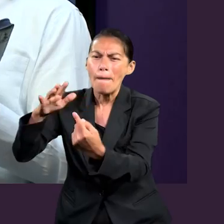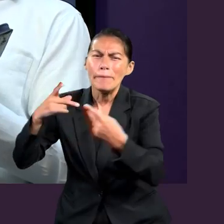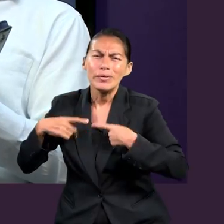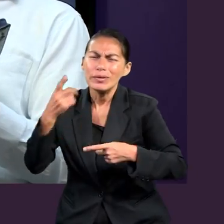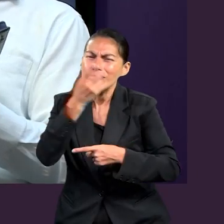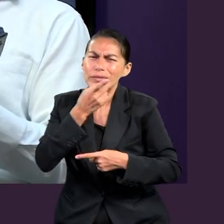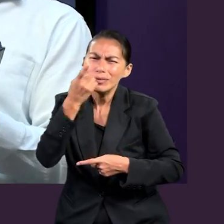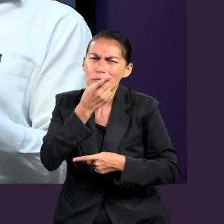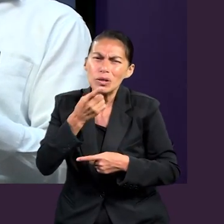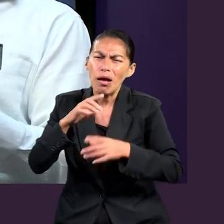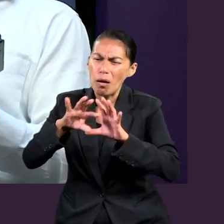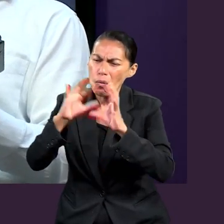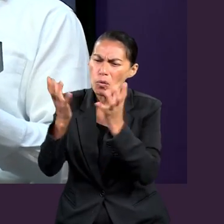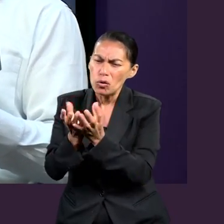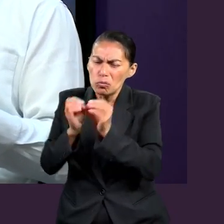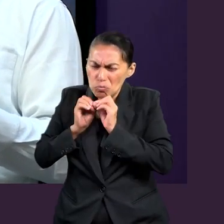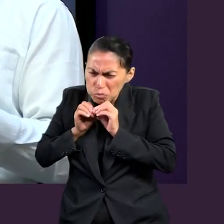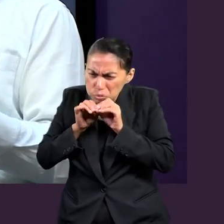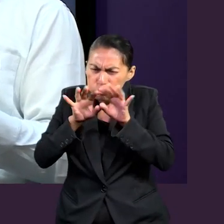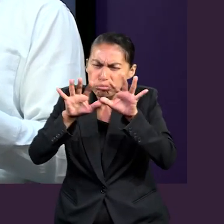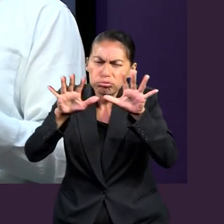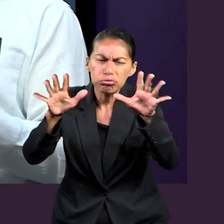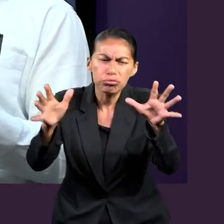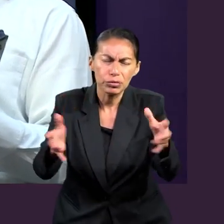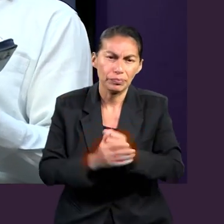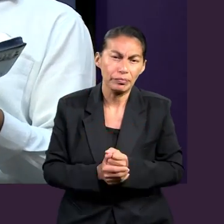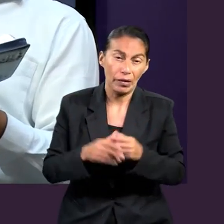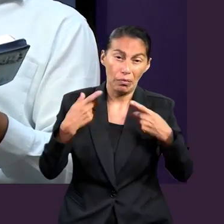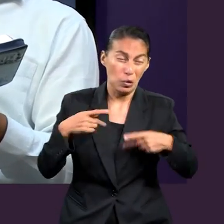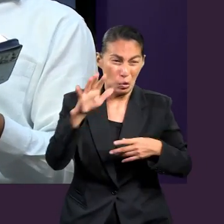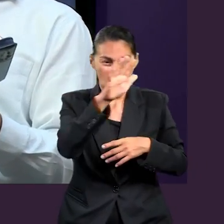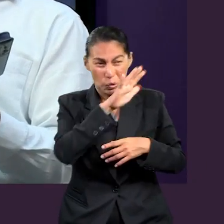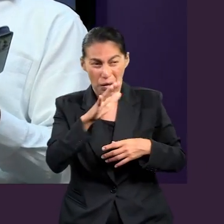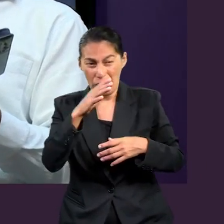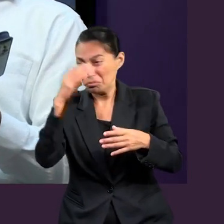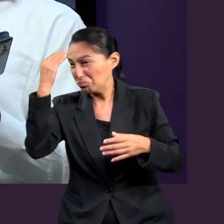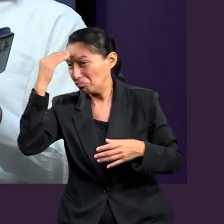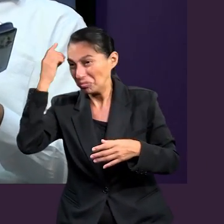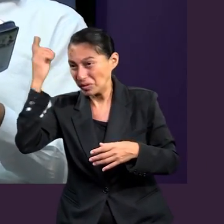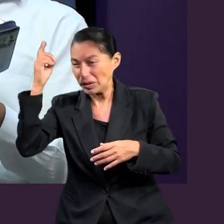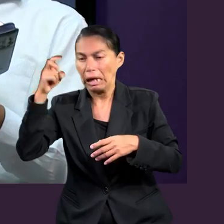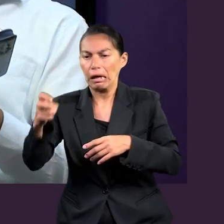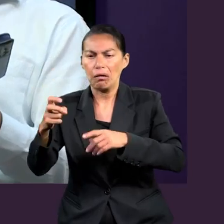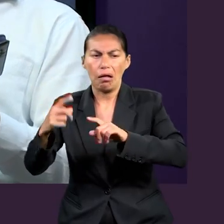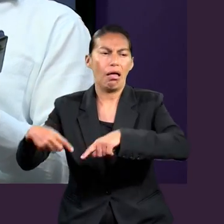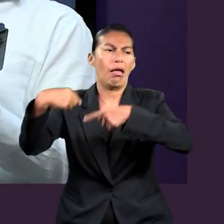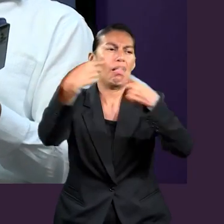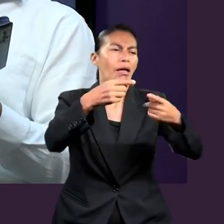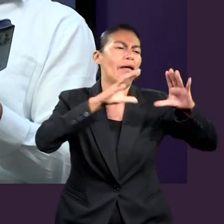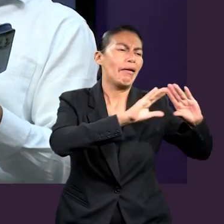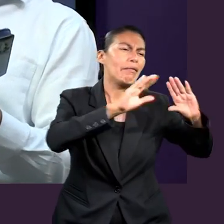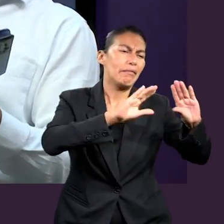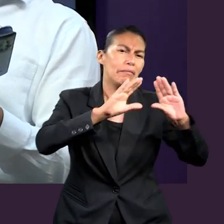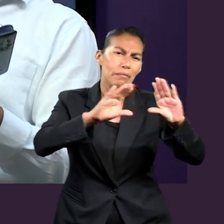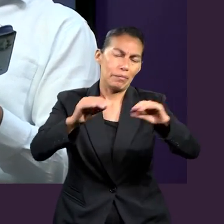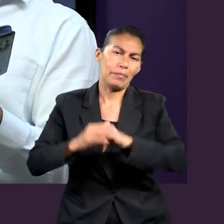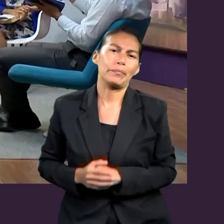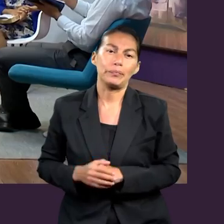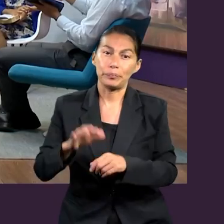esas son cosas que podemos resaltar de la sección del texto que nos habla de que Jesús desciende. Desciende